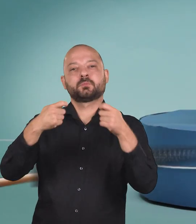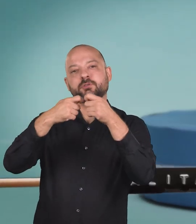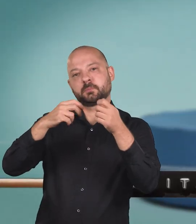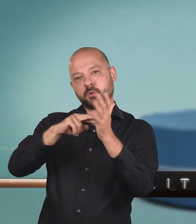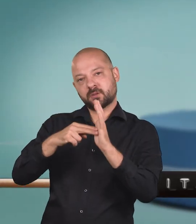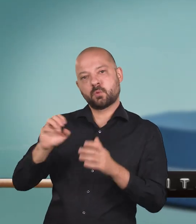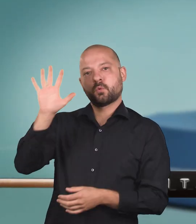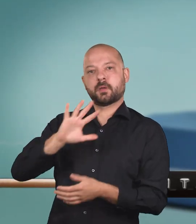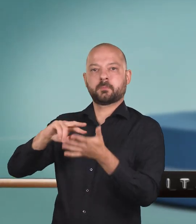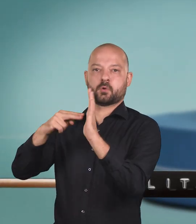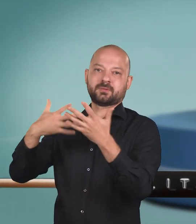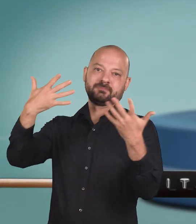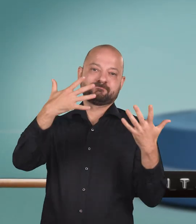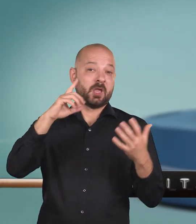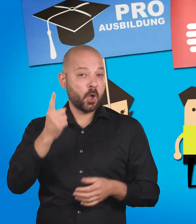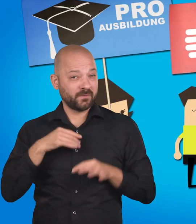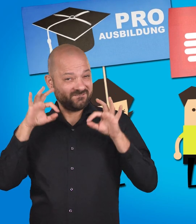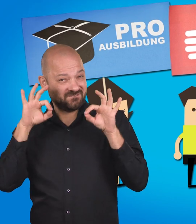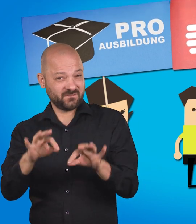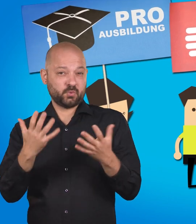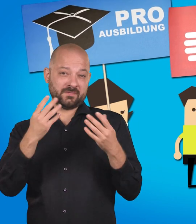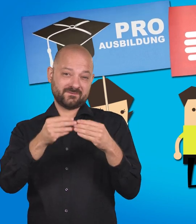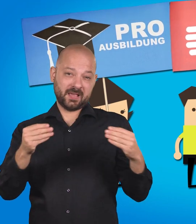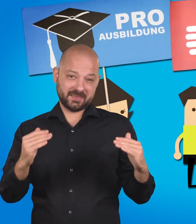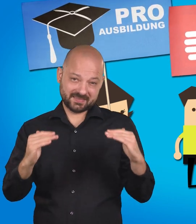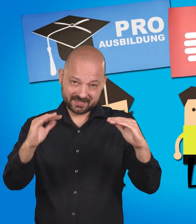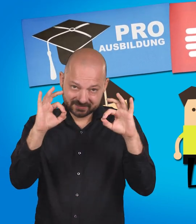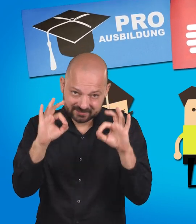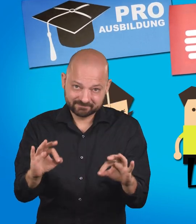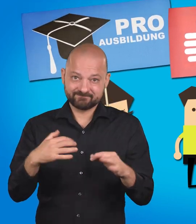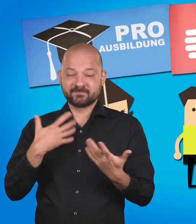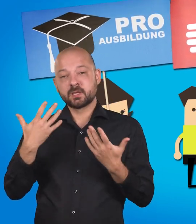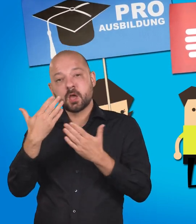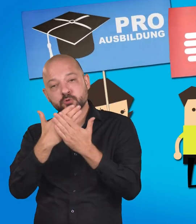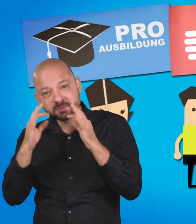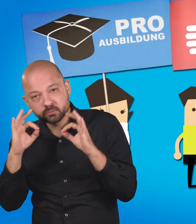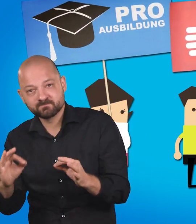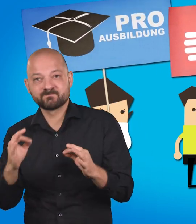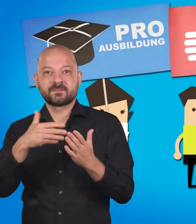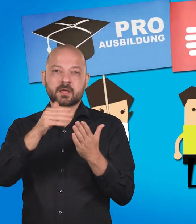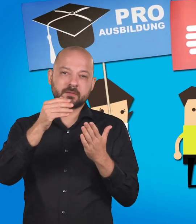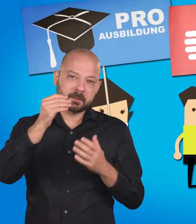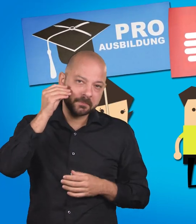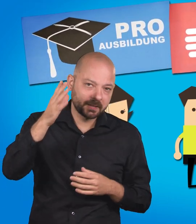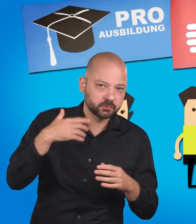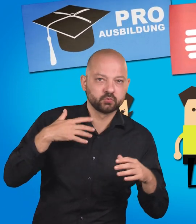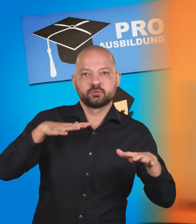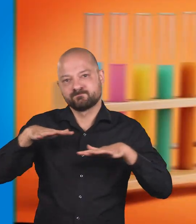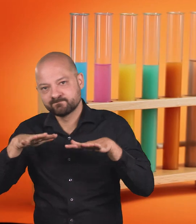Qualitätsverfechter. Wir kümmern uns um eine gute Aus und Weiterbildung und kämpfen für den Meister. Denn genau diese